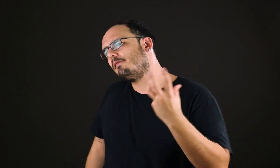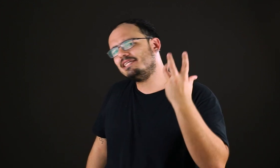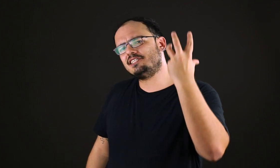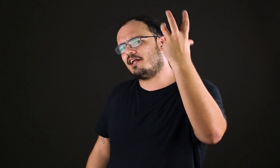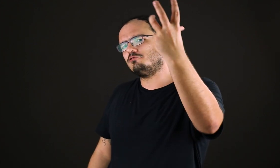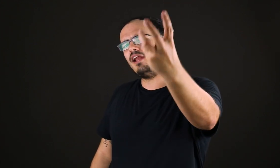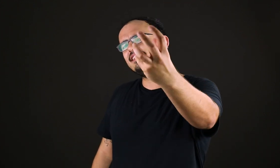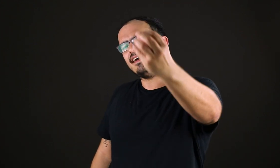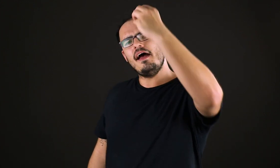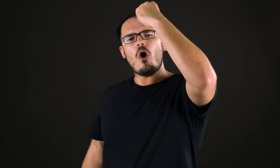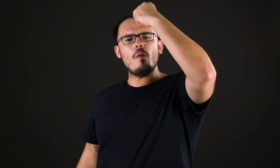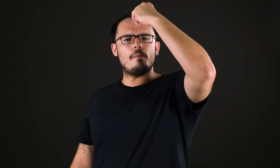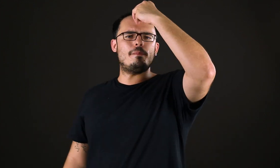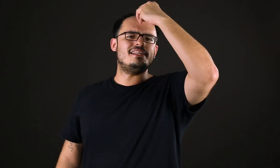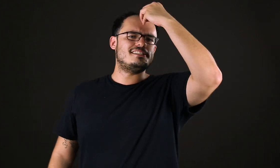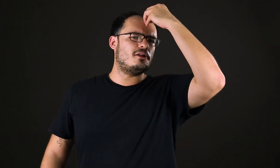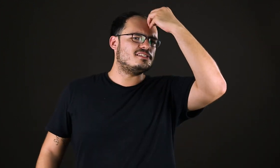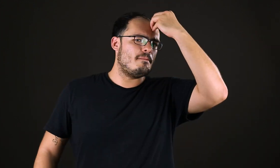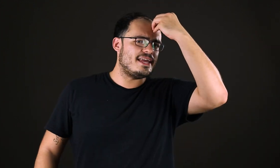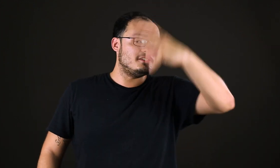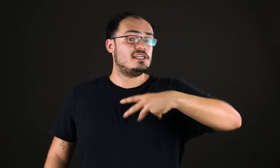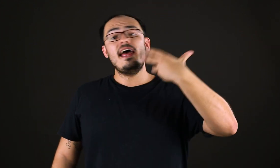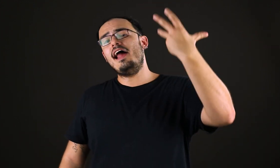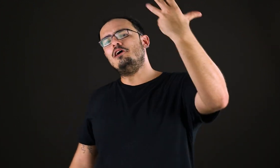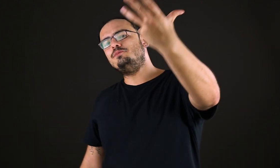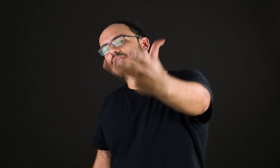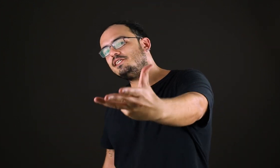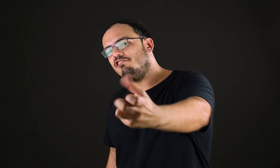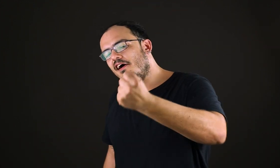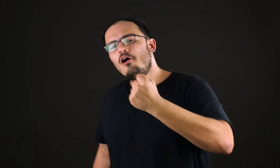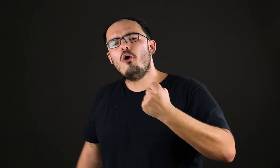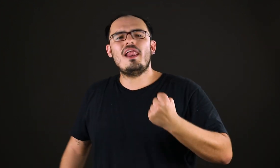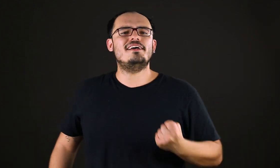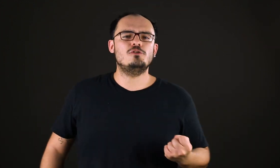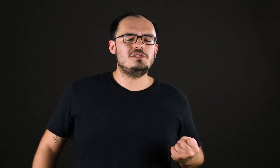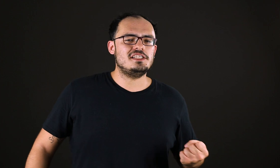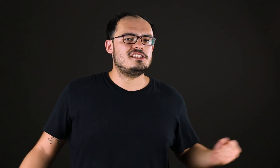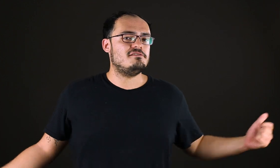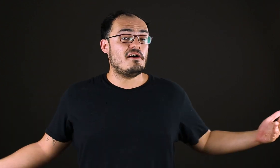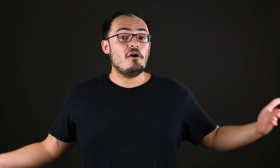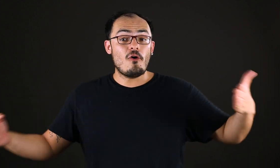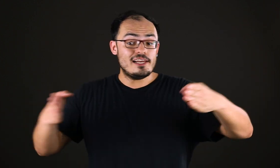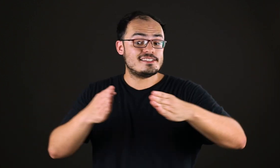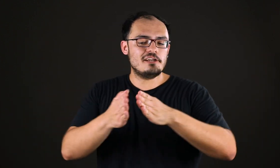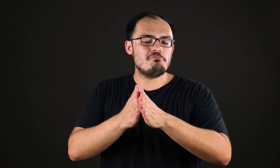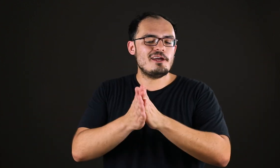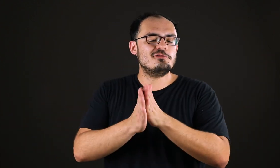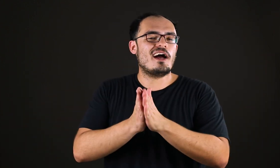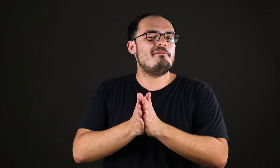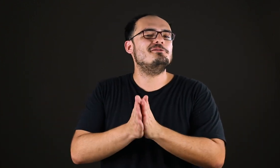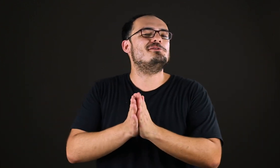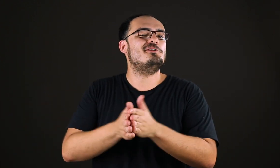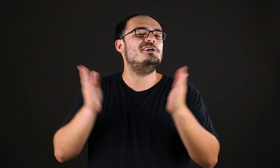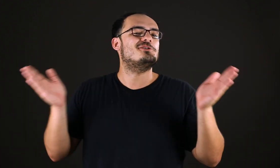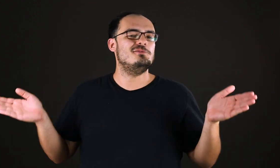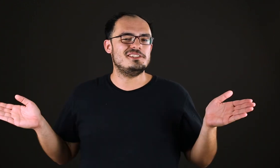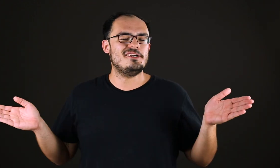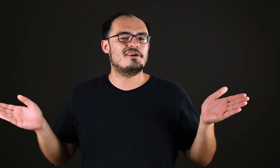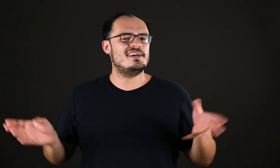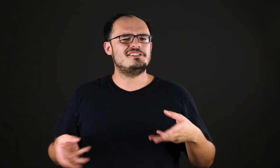propriedade na natureza ou uma propriedade da nossa mente? Ela é objetiva ou ela subjetiva? Ou ela está no meio do caminho dos dois, como dizia o Kant?